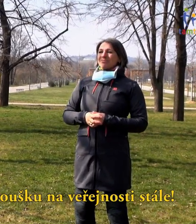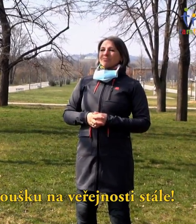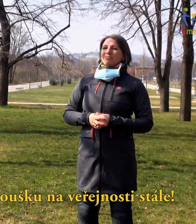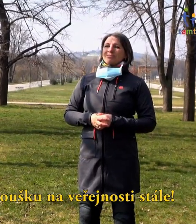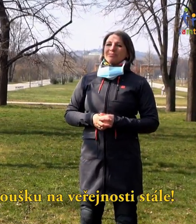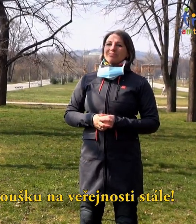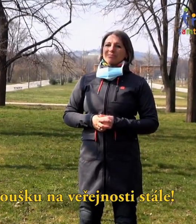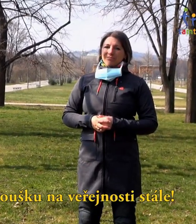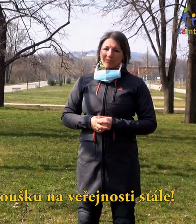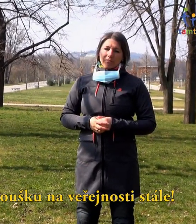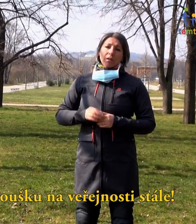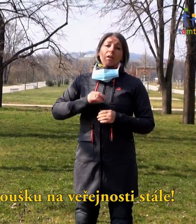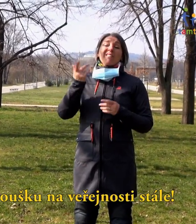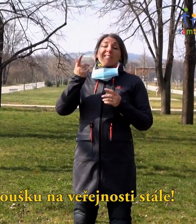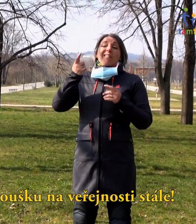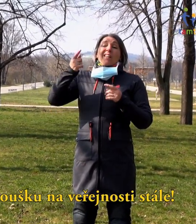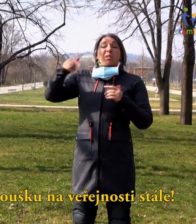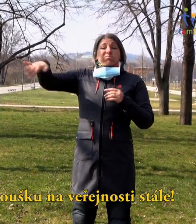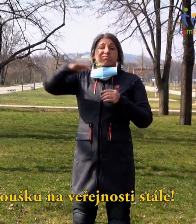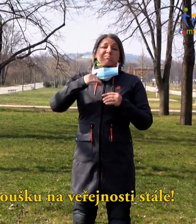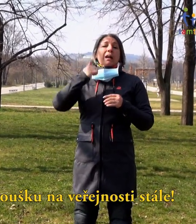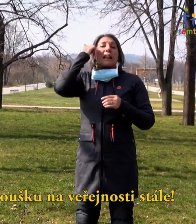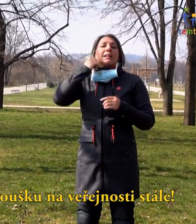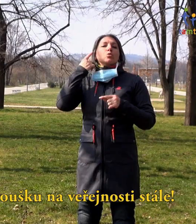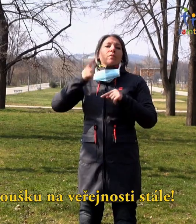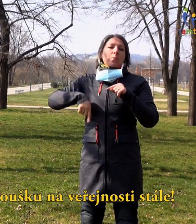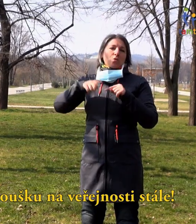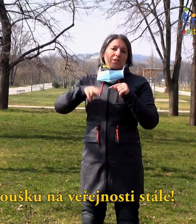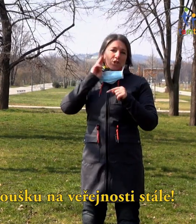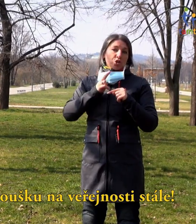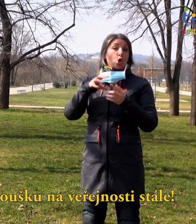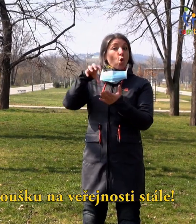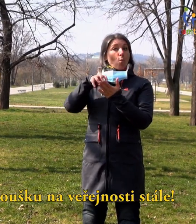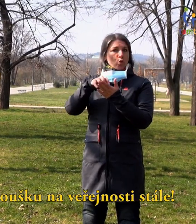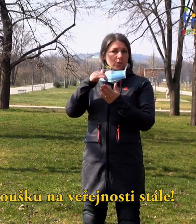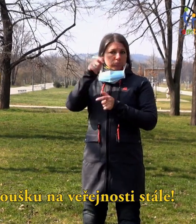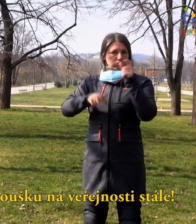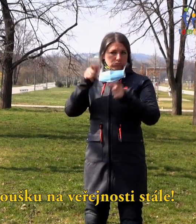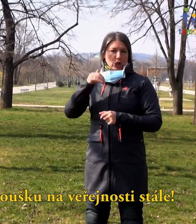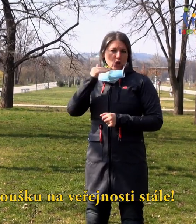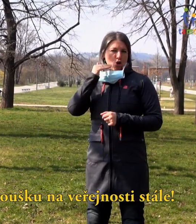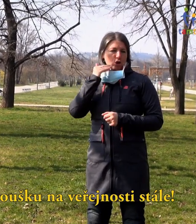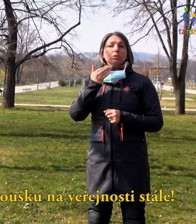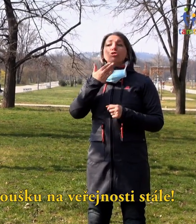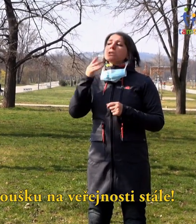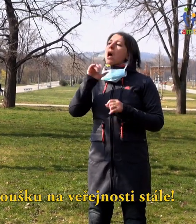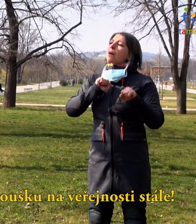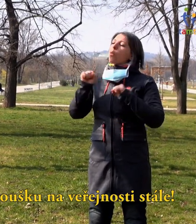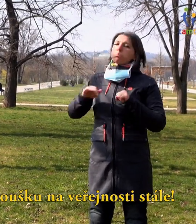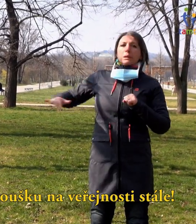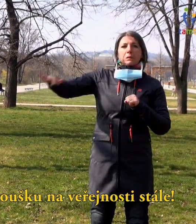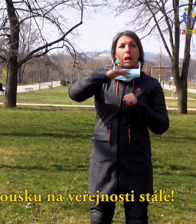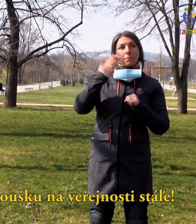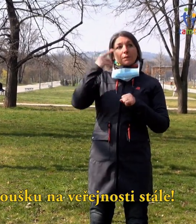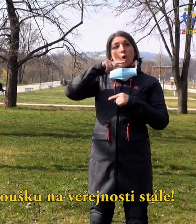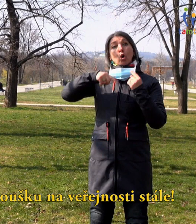se týká lidí se sluchovým postižením, tak je to velká komunita. V České republice myslím, že